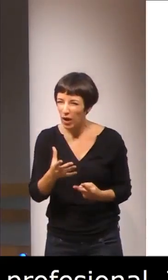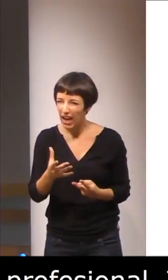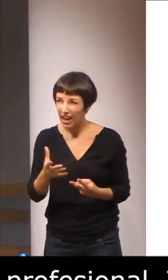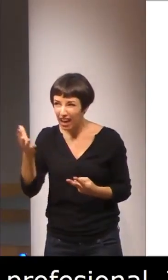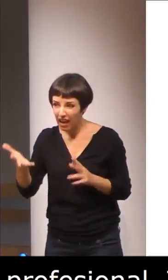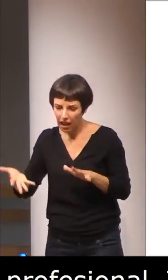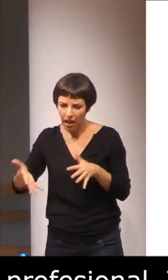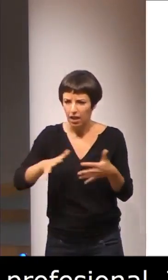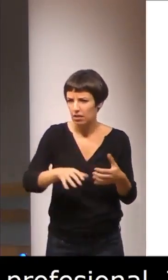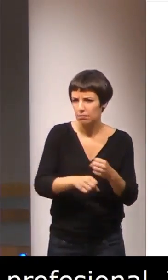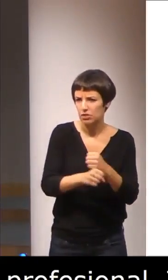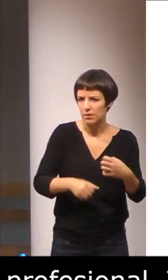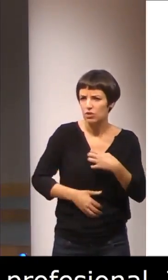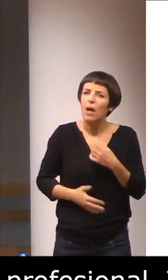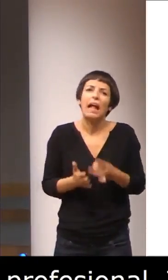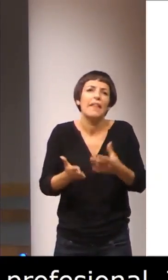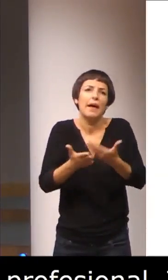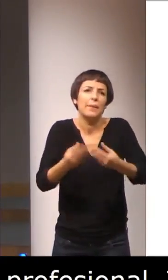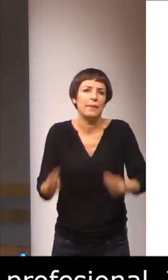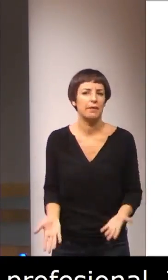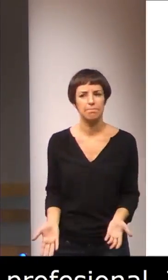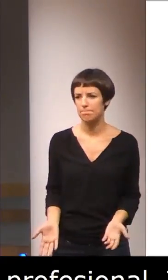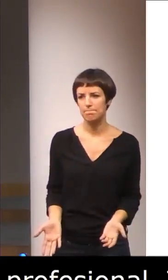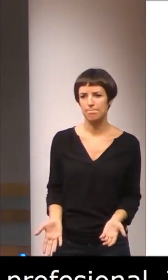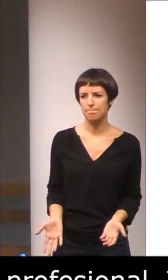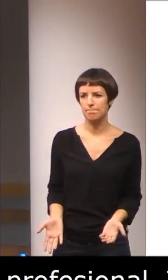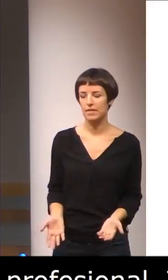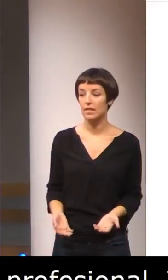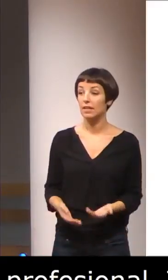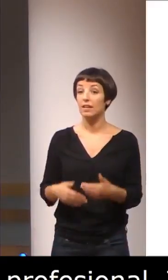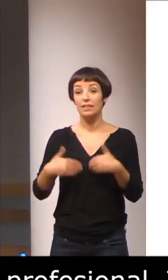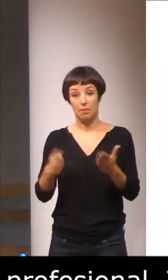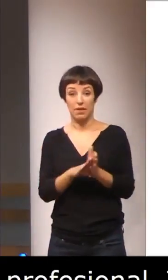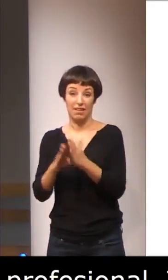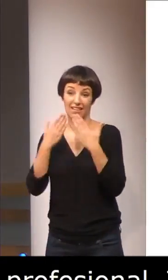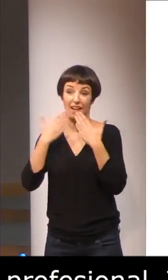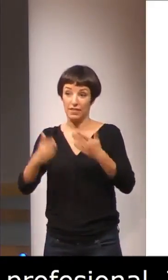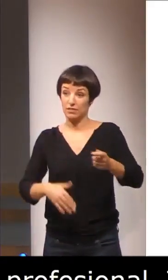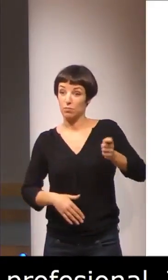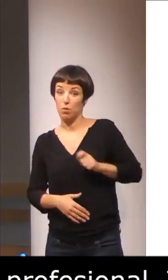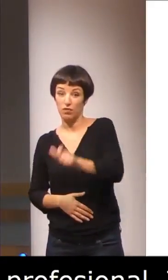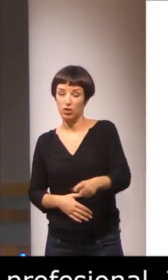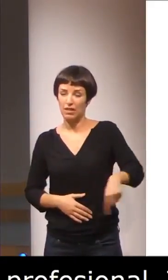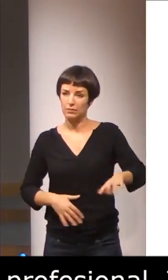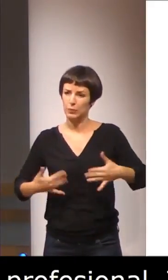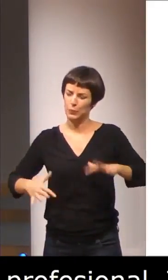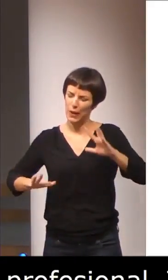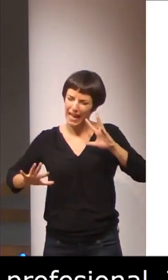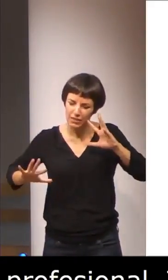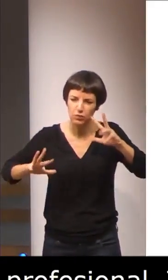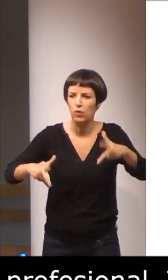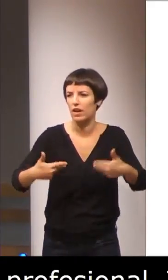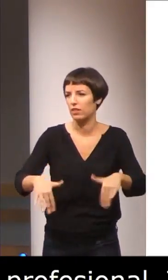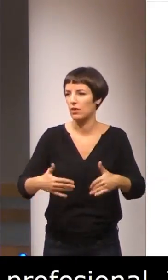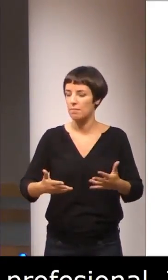llevarse a cabo con garantías de calidad. Y por otro lado, también agradecer a los profesionales todo el esfuerzo que realizan